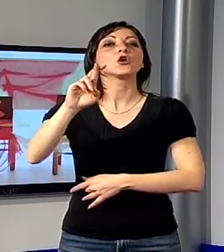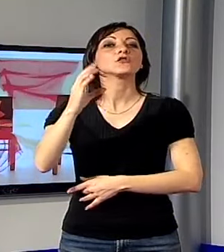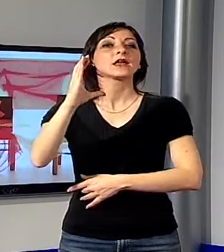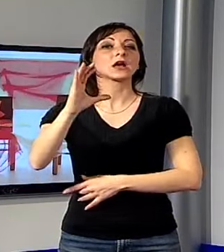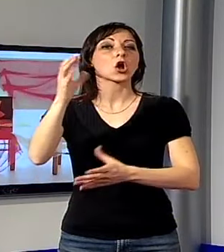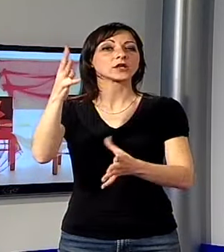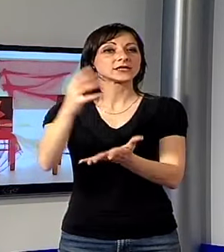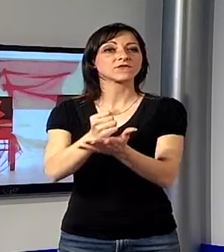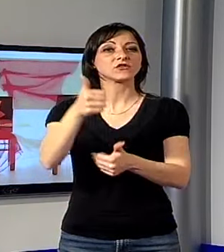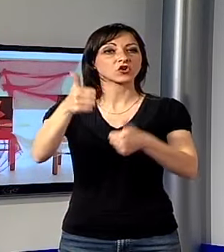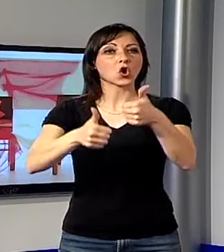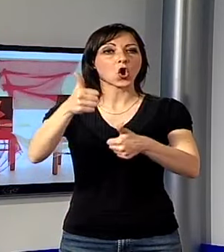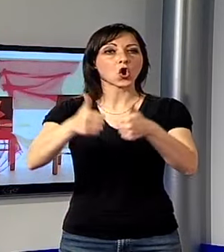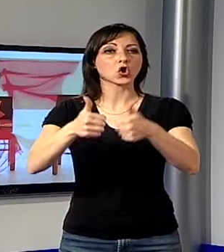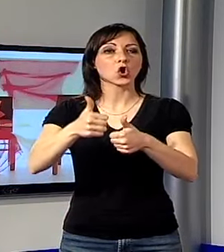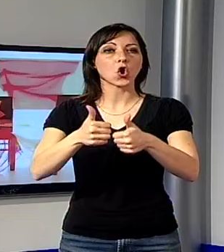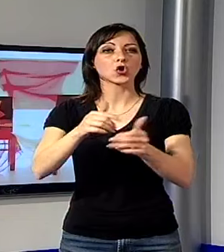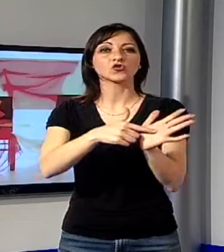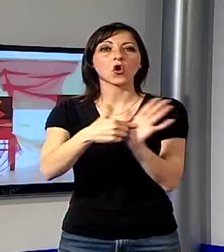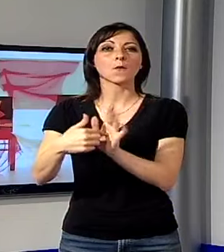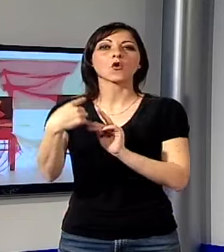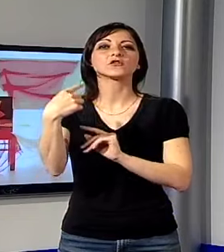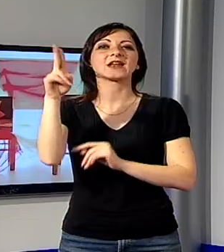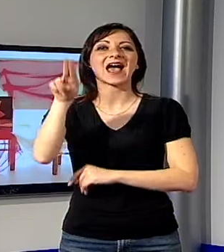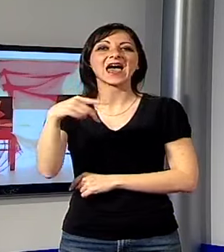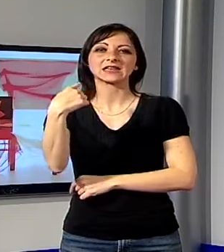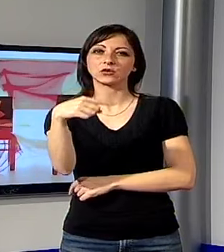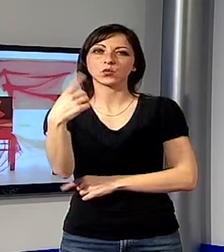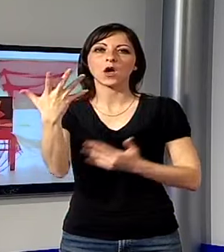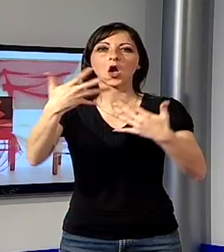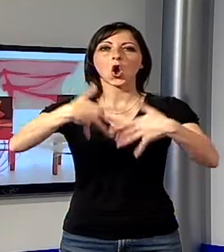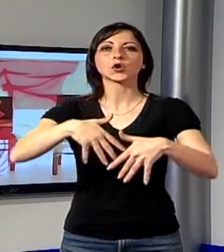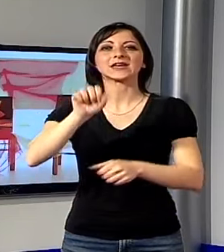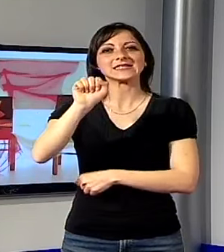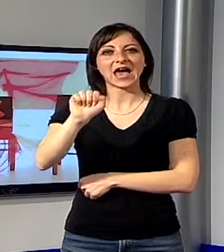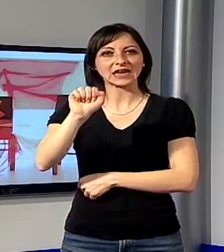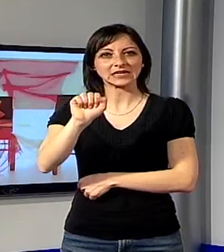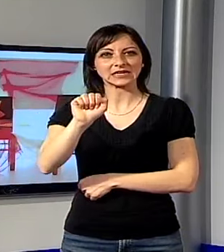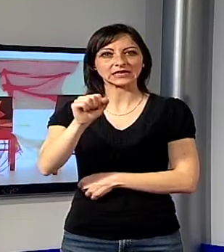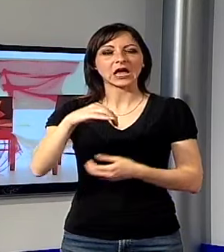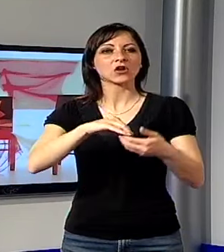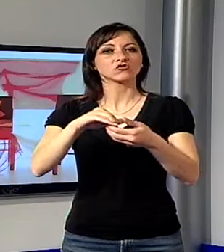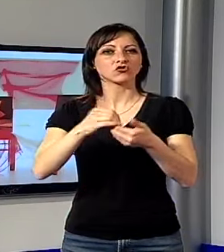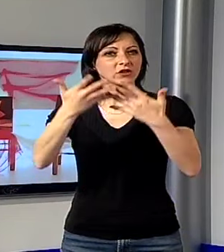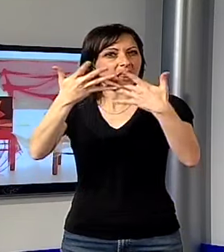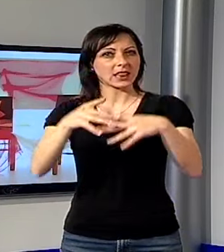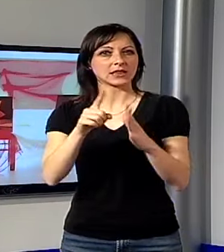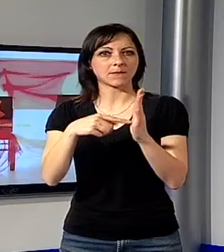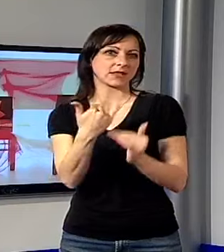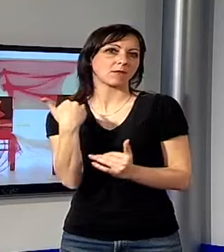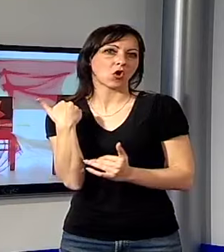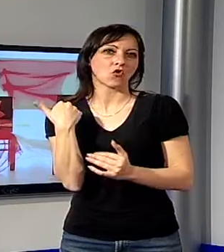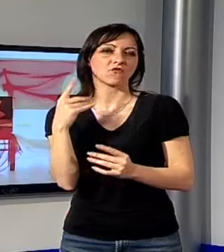vincitrice del concorso Metti in mostra la tua arte, organizzato da Architen, la società nata pochi mesi fa con l'obiettivo di